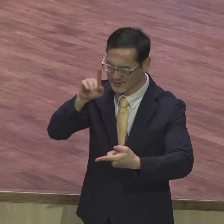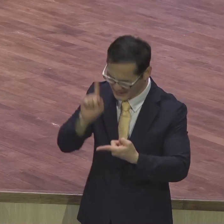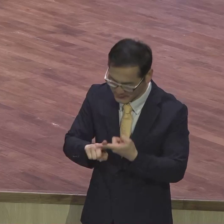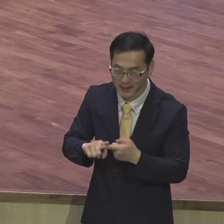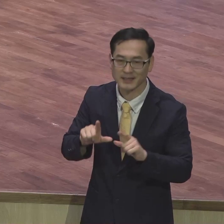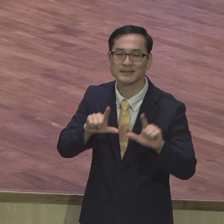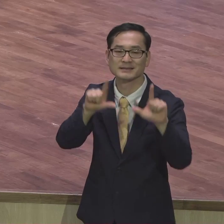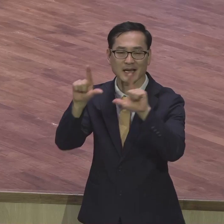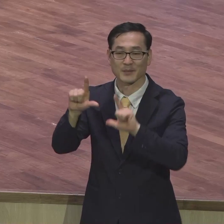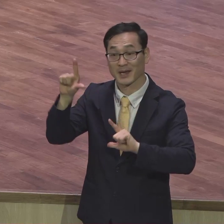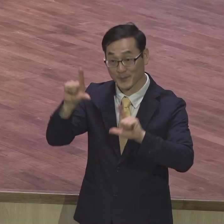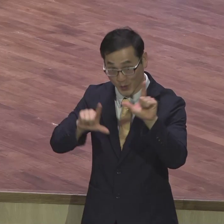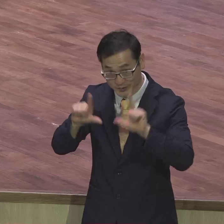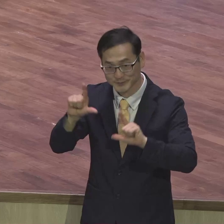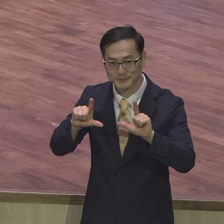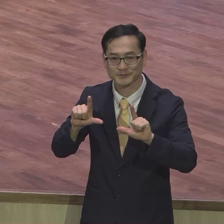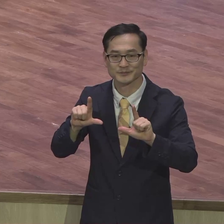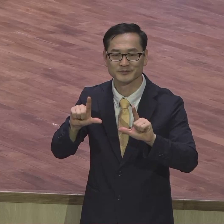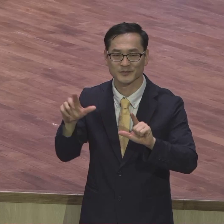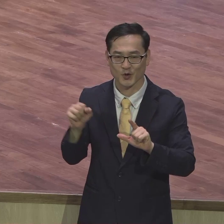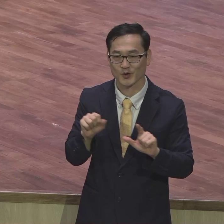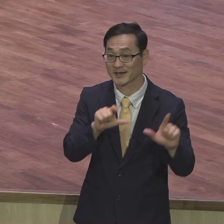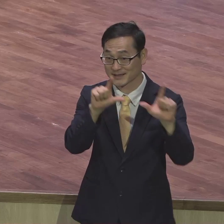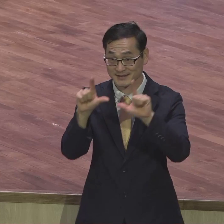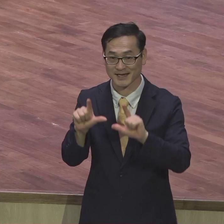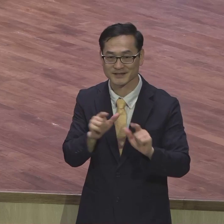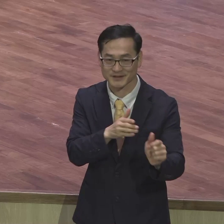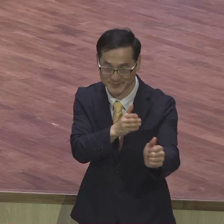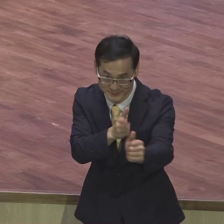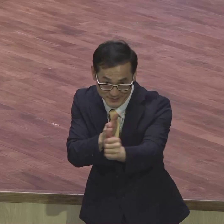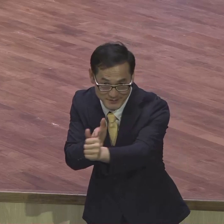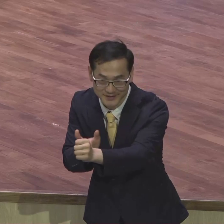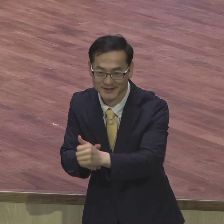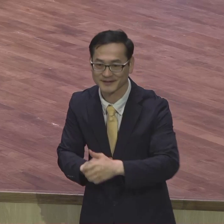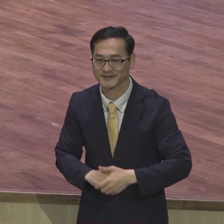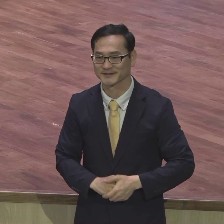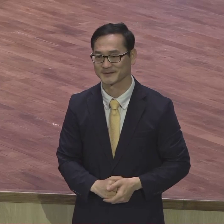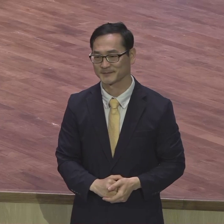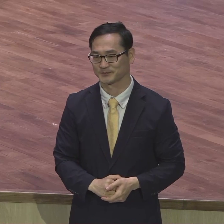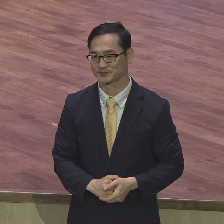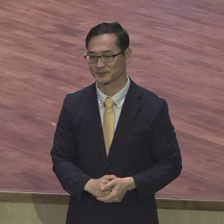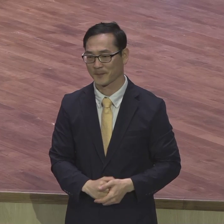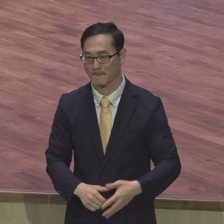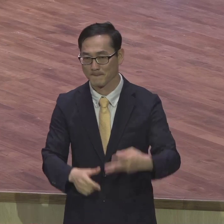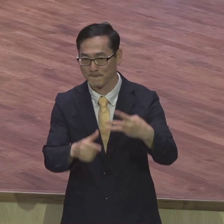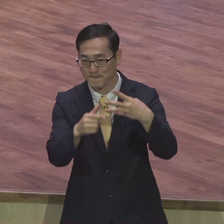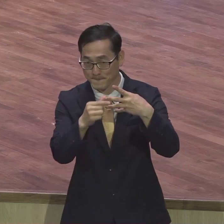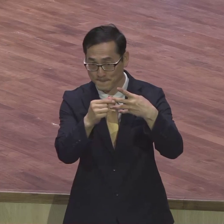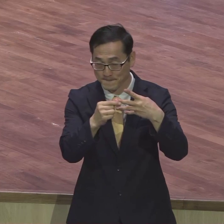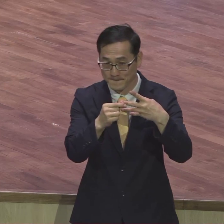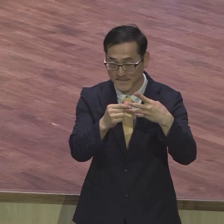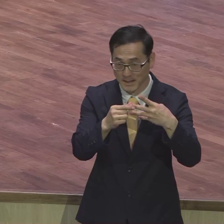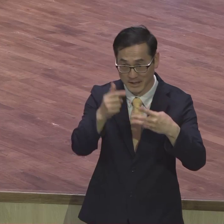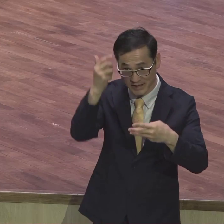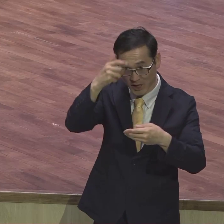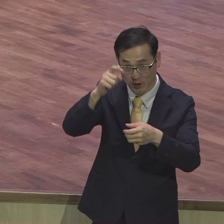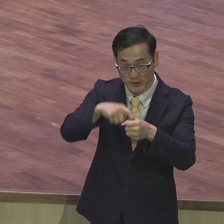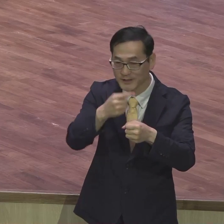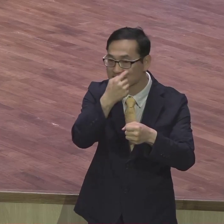영적 성장의 길을 제물으로 축복합니다 두 번째로 영적 정인입니다 2절입니다 너희는